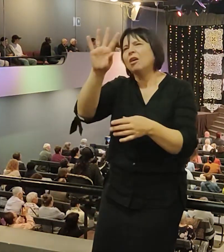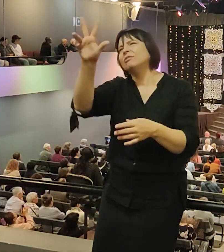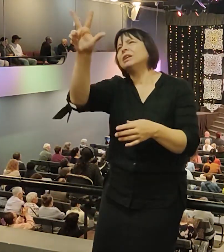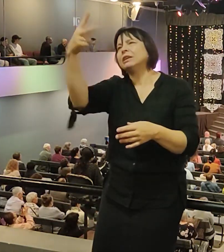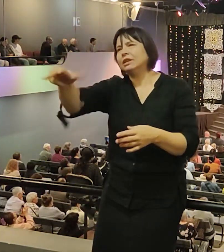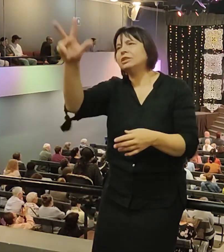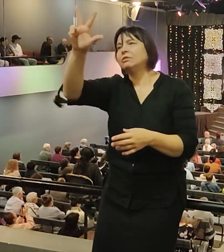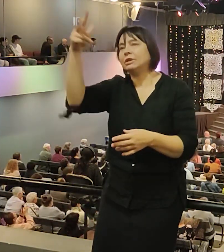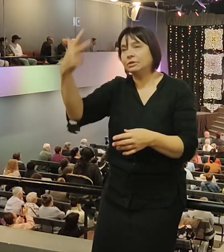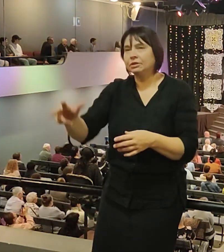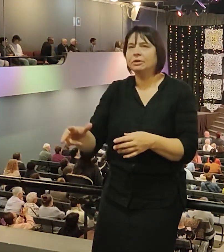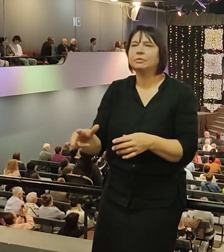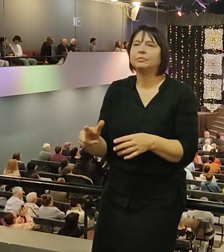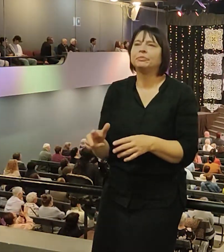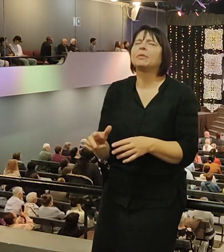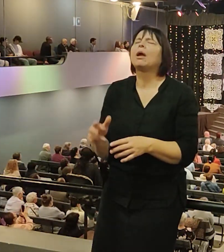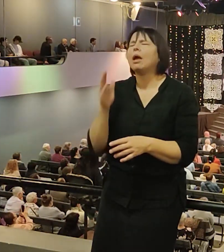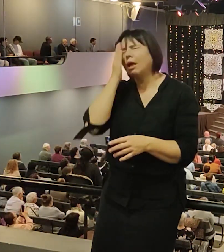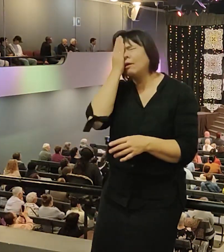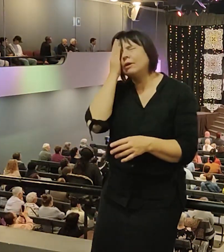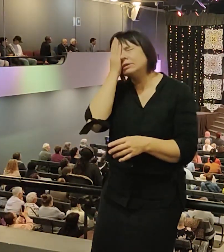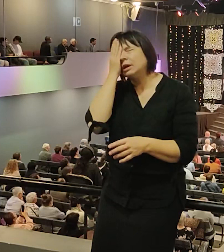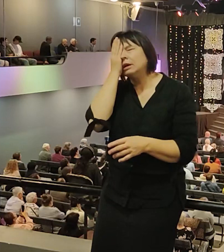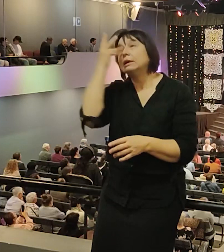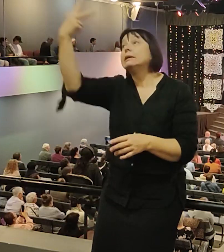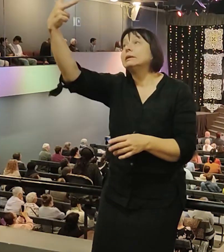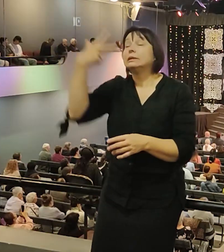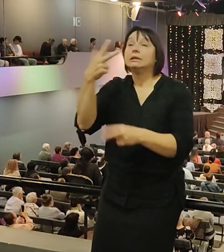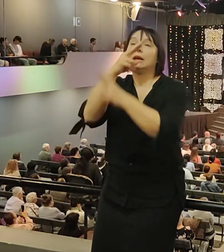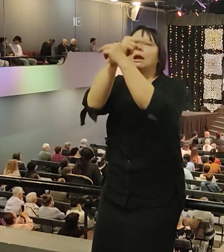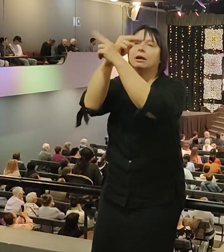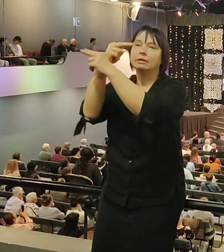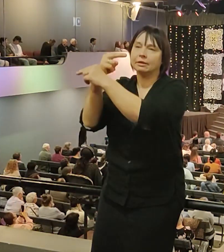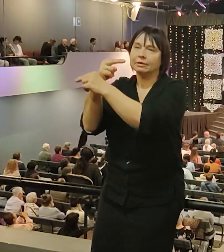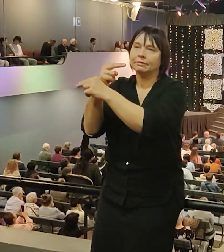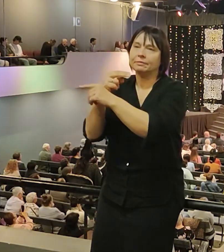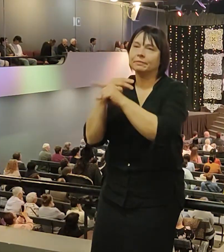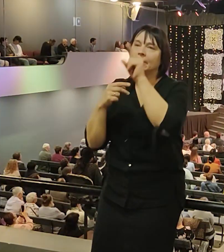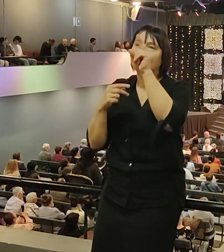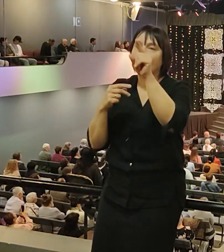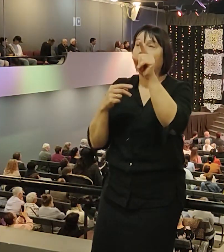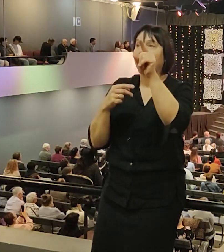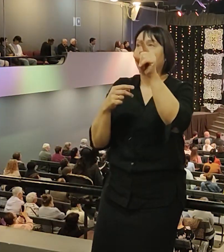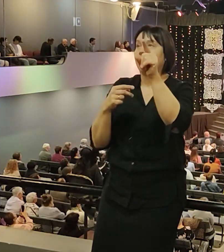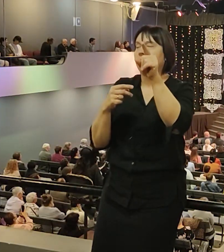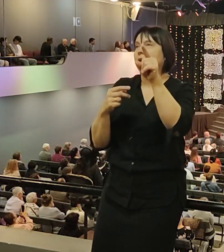входят в комнату во сне три ангела. Один у ног, один слева, один справа.